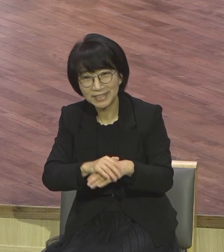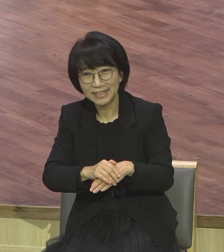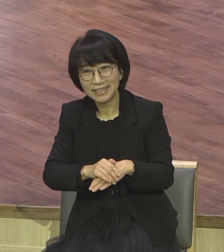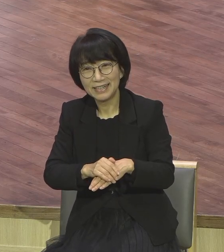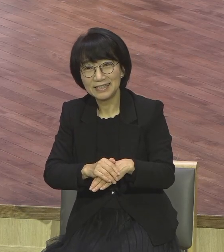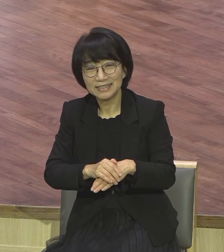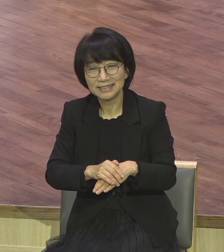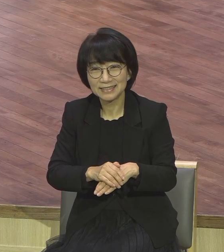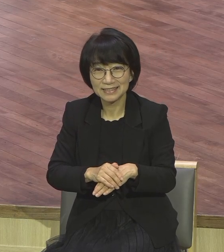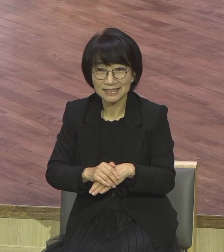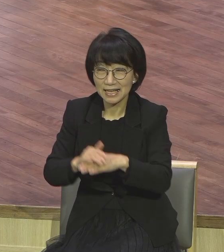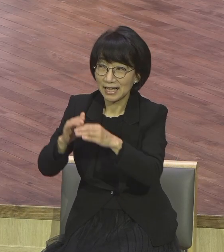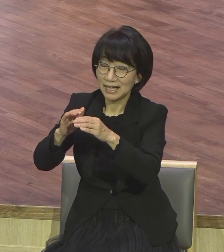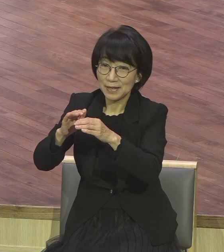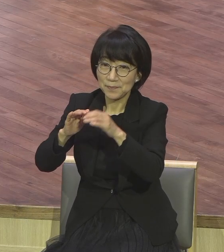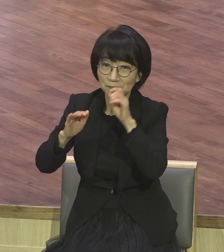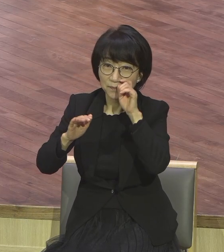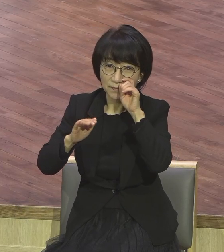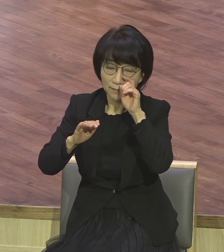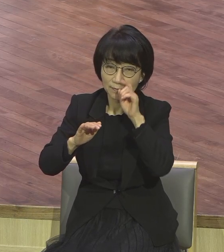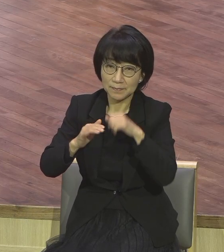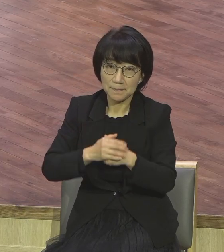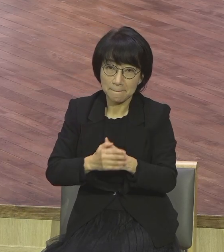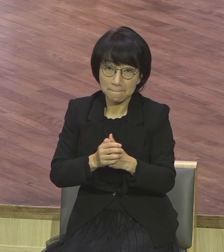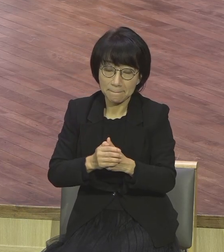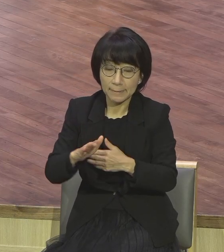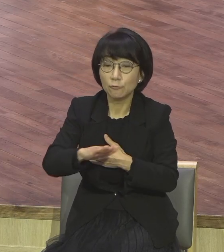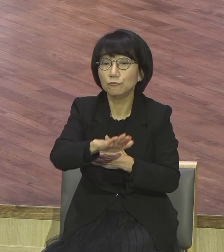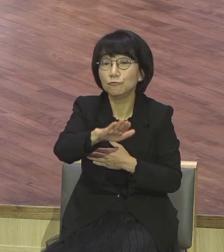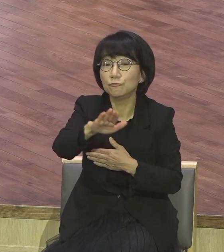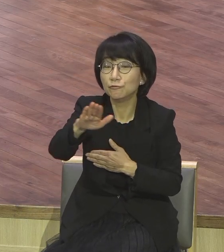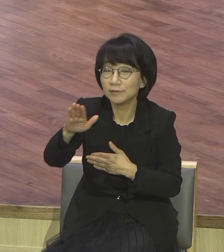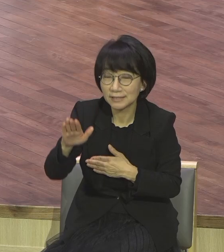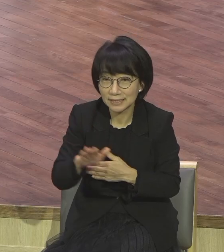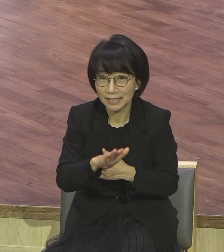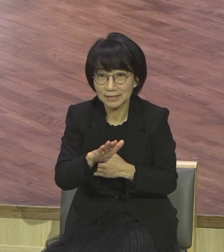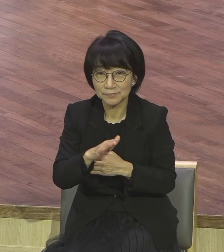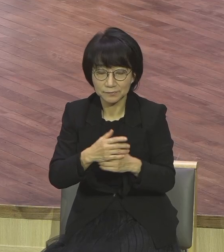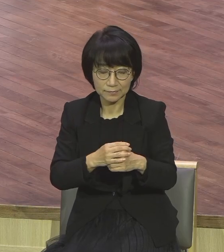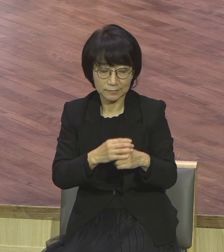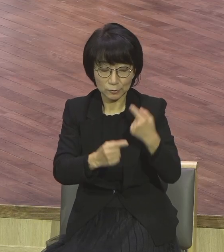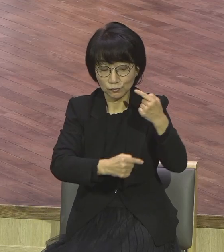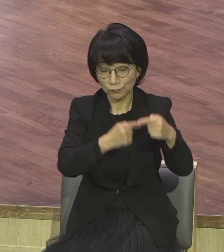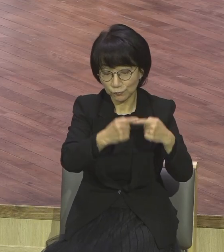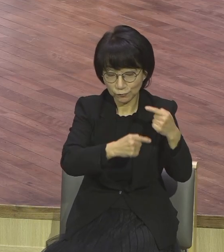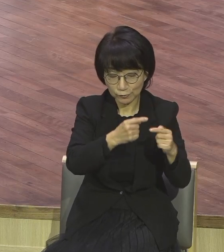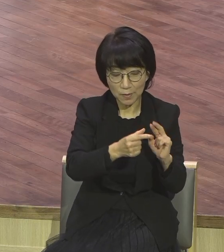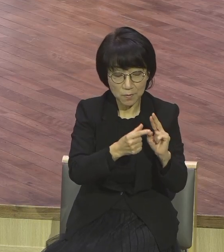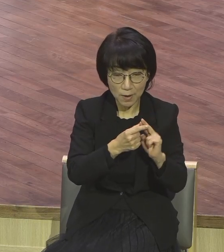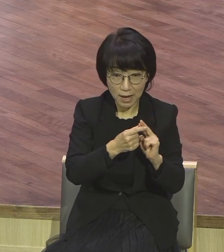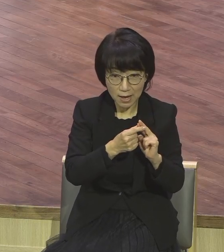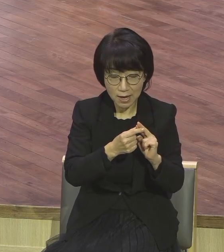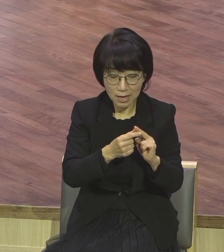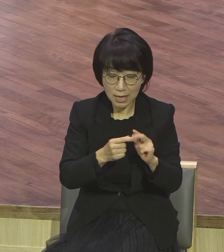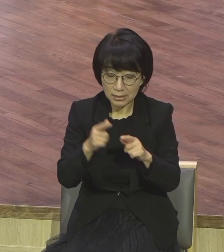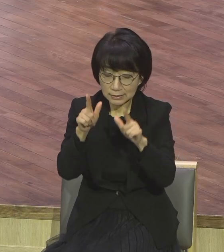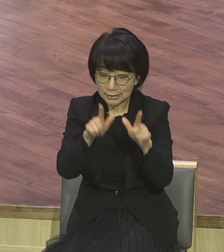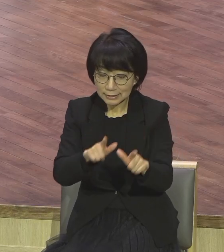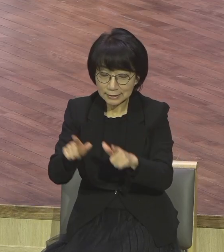확인할 수 있습니다 그것은 바로 우리 입술과 우리 삶을 통해서 예수님이 드러나야